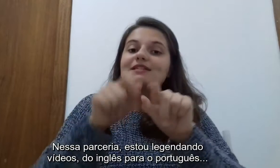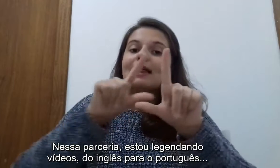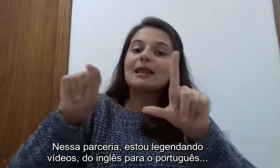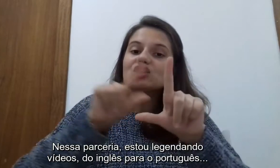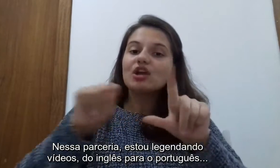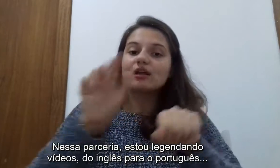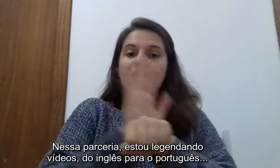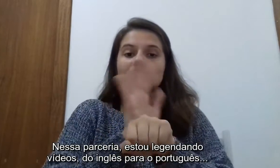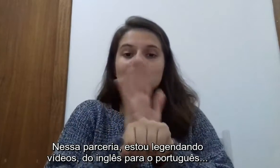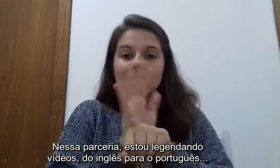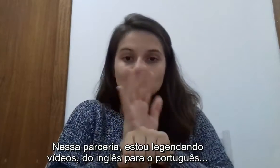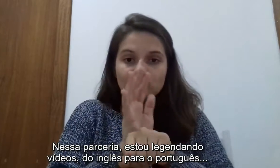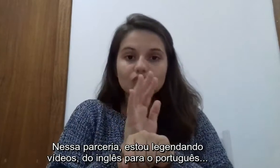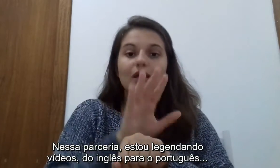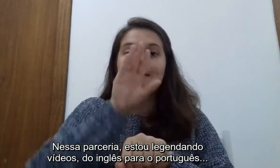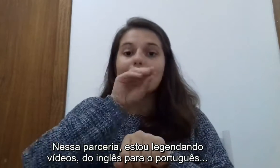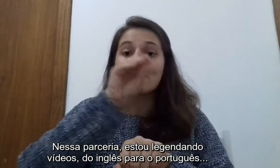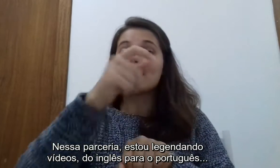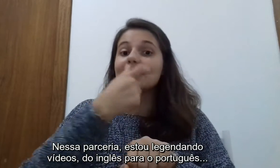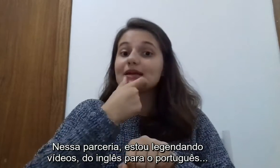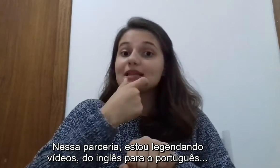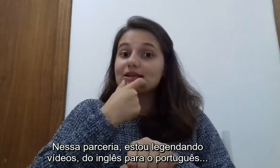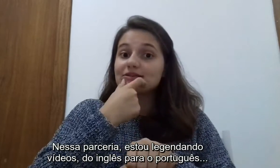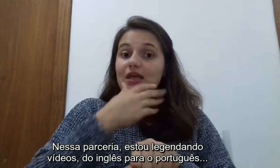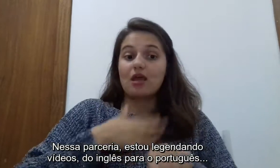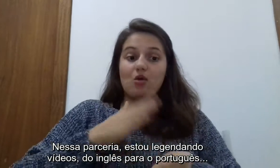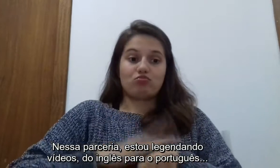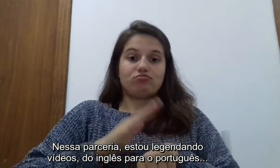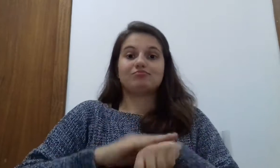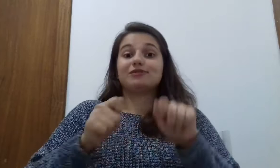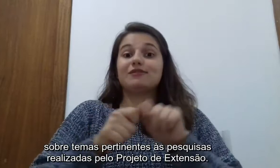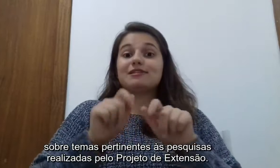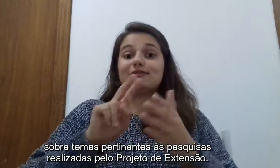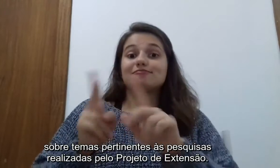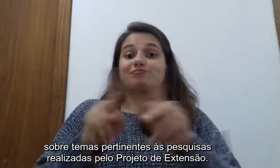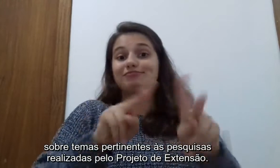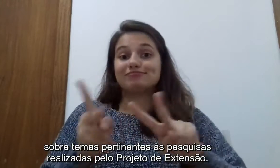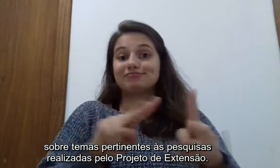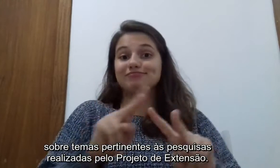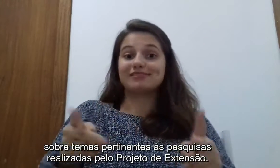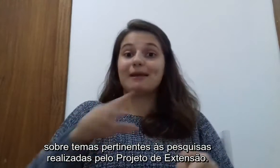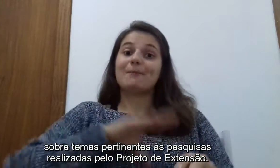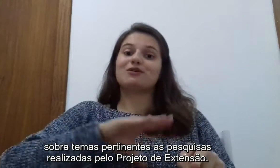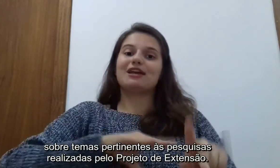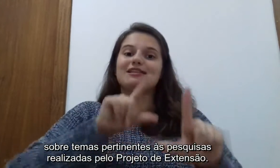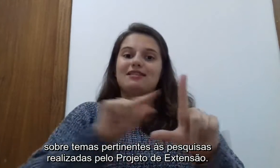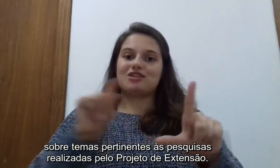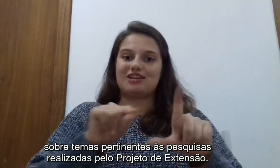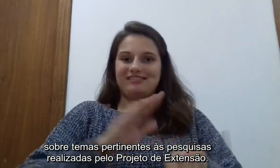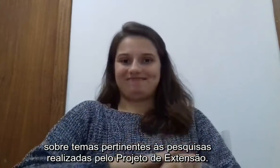estou legendando vídeos do inglês para o português, sobre temas pertinentes às pesquisas realizadas pelo projeto de extensão.